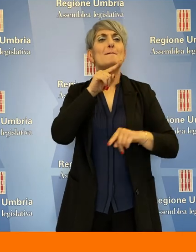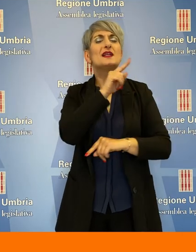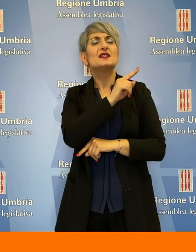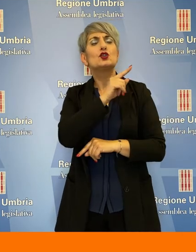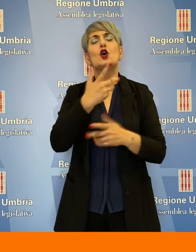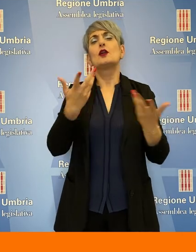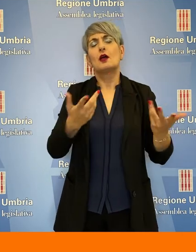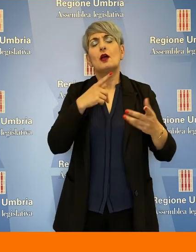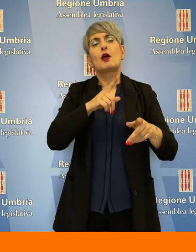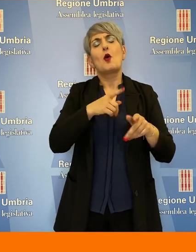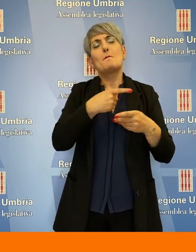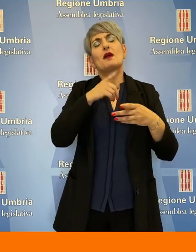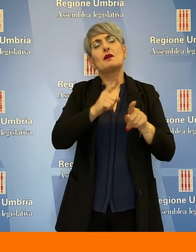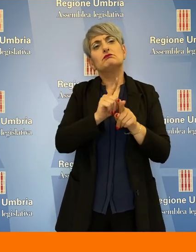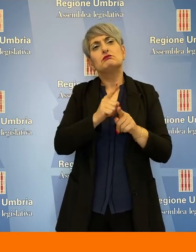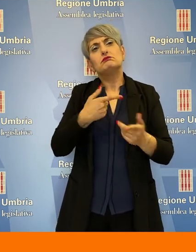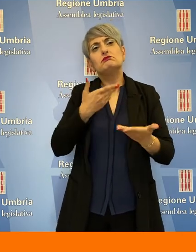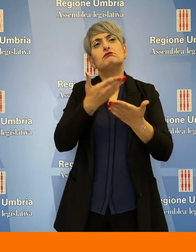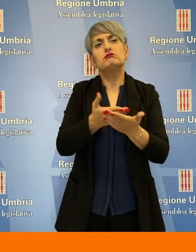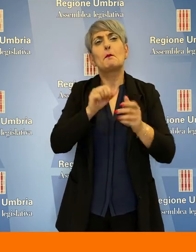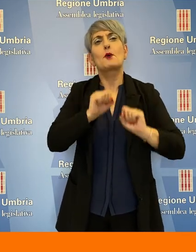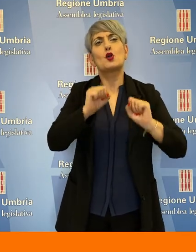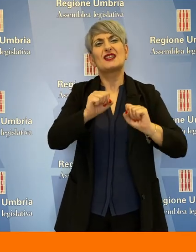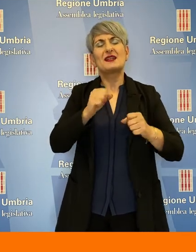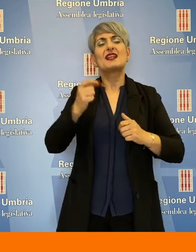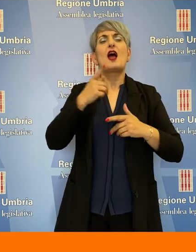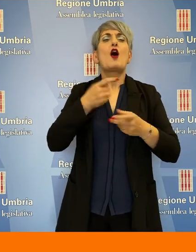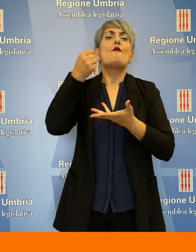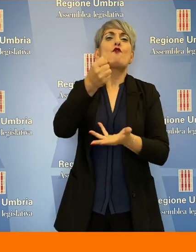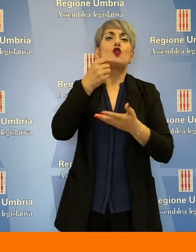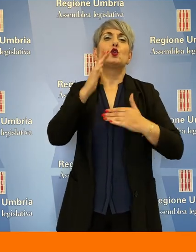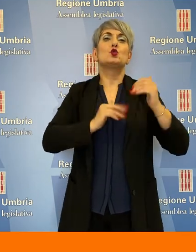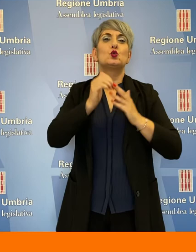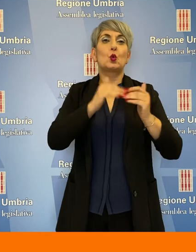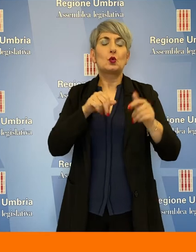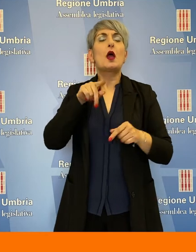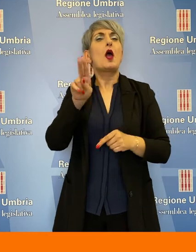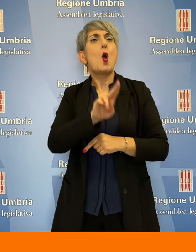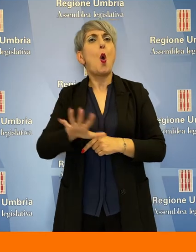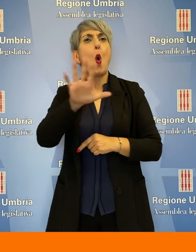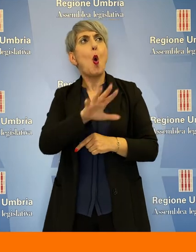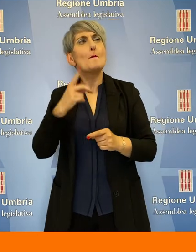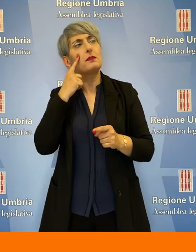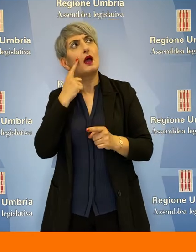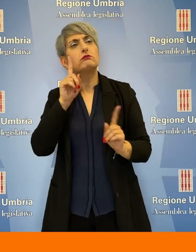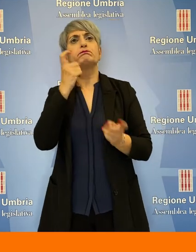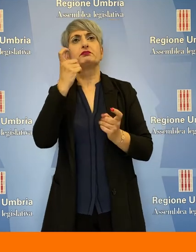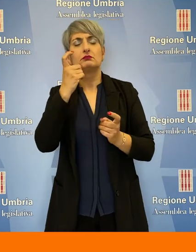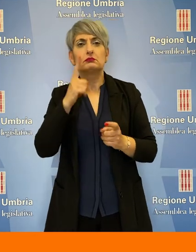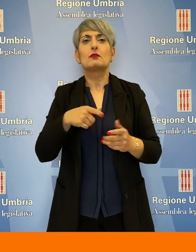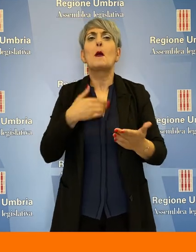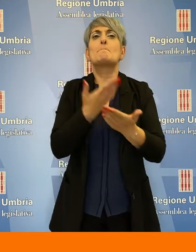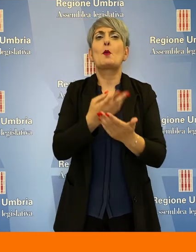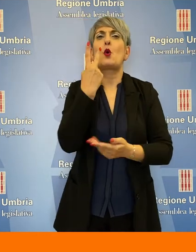ha ampliato le possibilità di intervento dei fondi strutturali, opportunità che l'Umbria ha colto con due proposte di